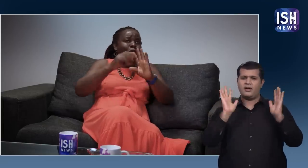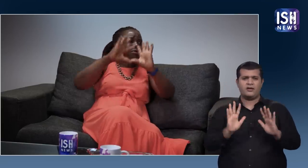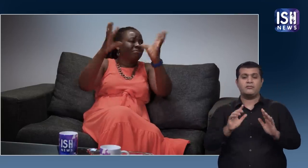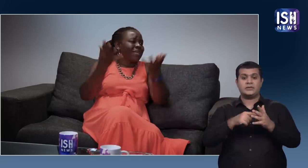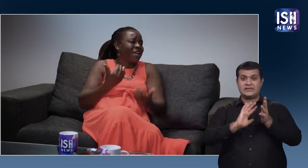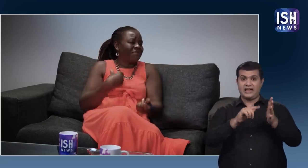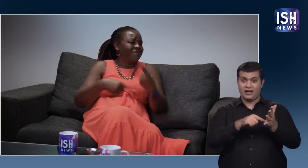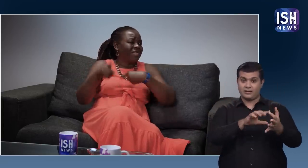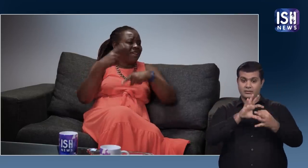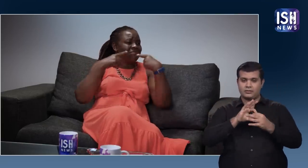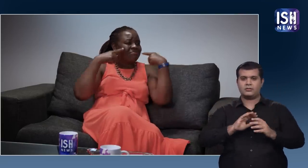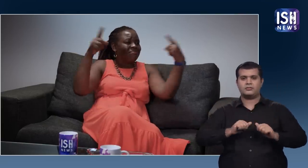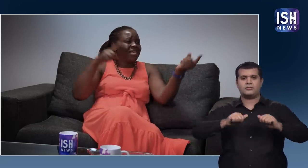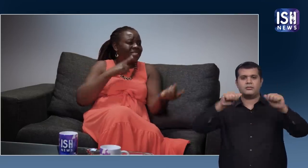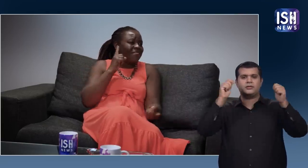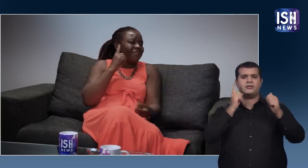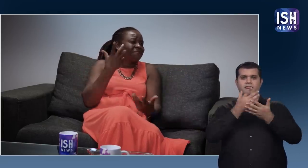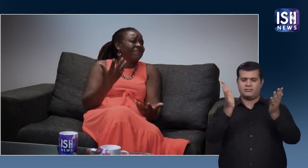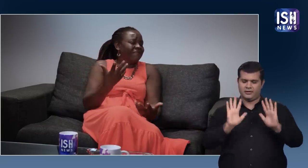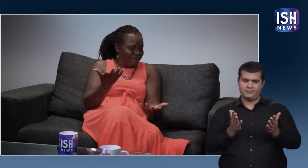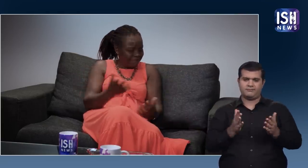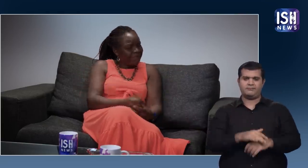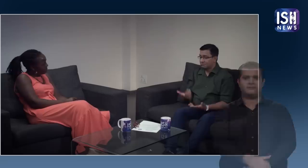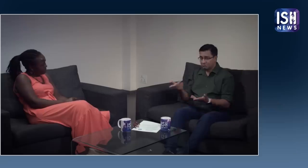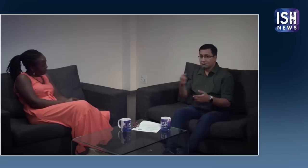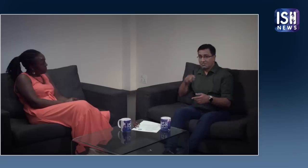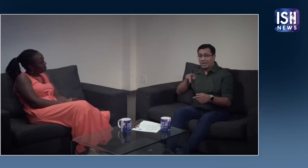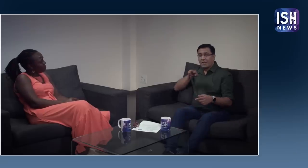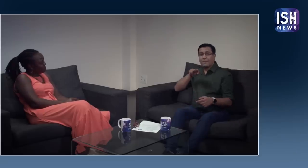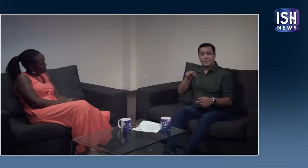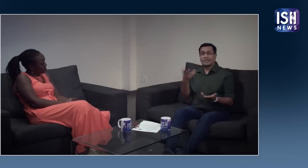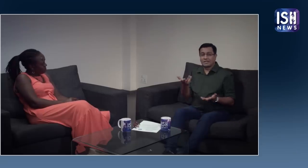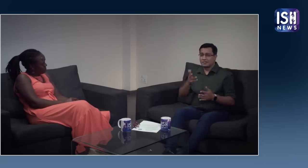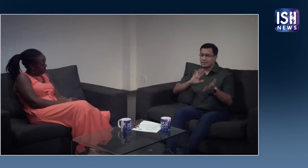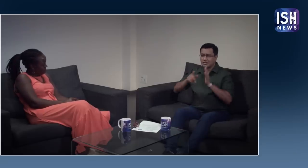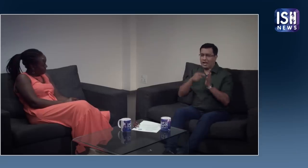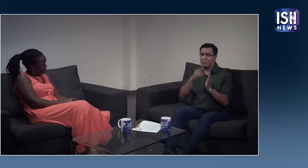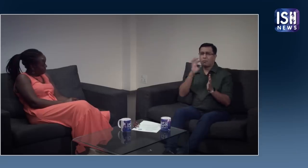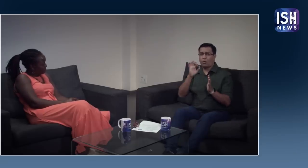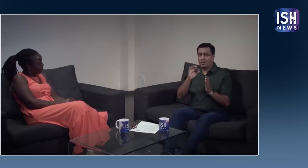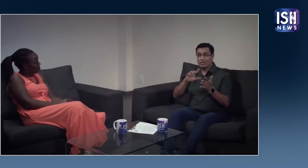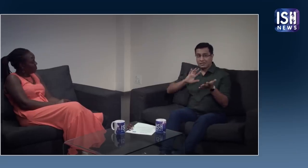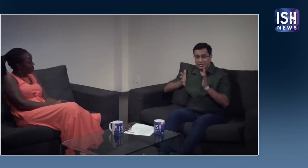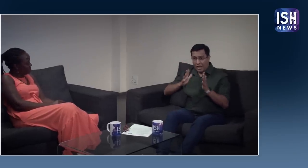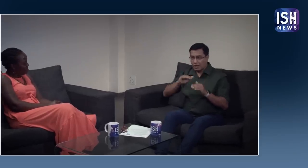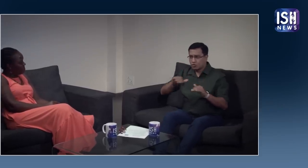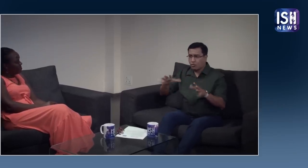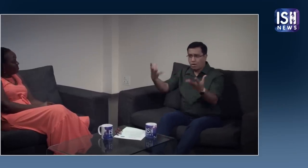जिन्होंने सांके दिख भाषा में संजार किया है इसका मतलब है कि सांके दिख भाषा महत्वपूर्ण है जब डेफ बस्चे